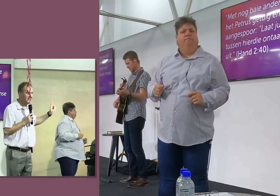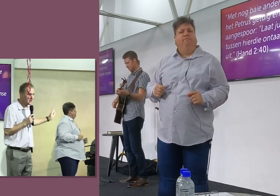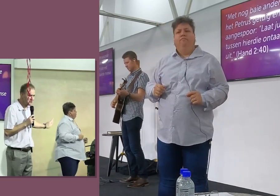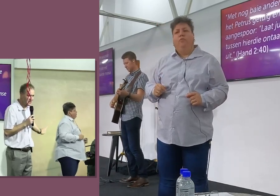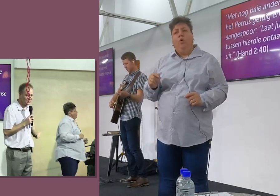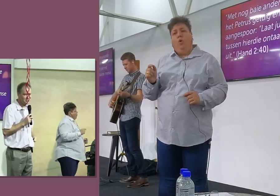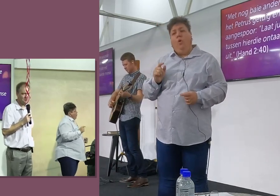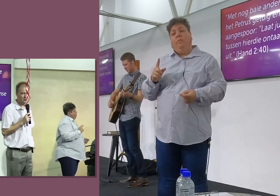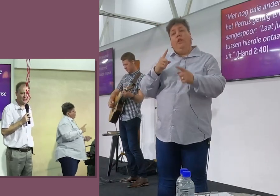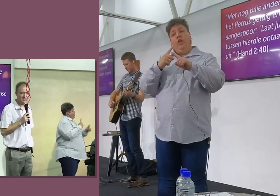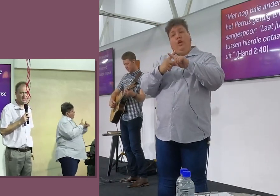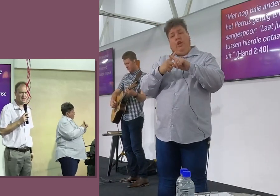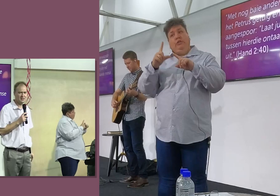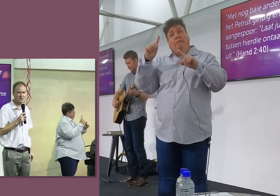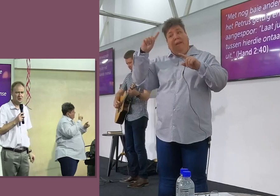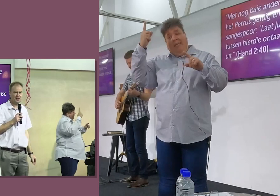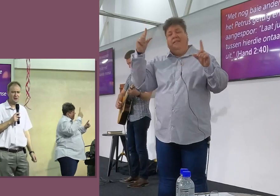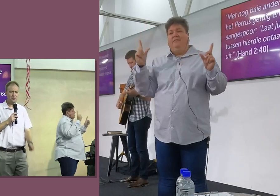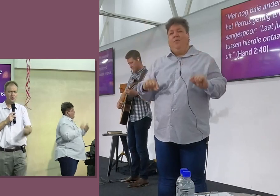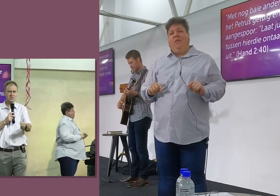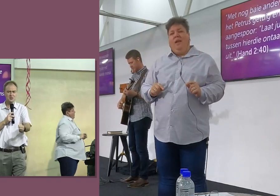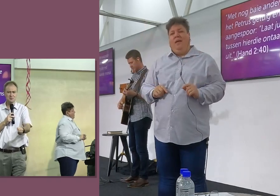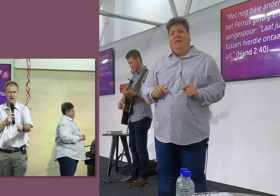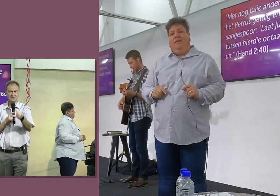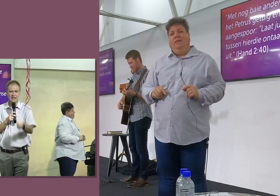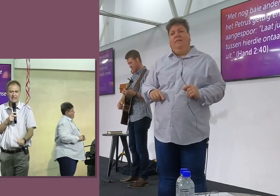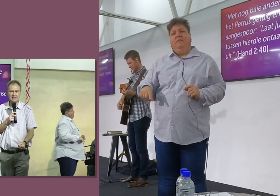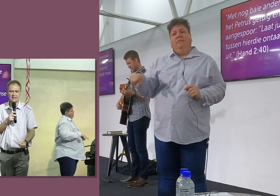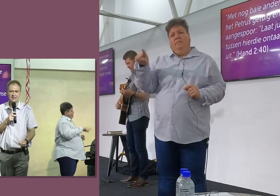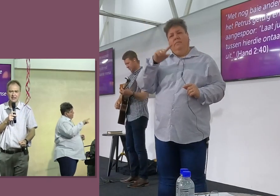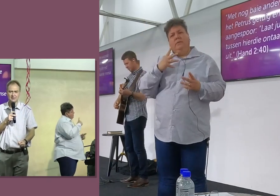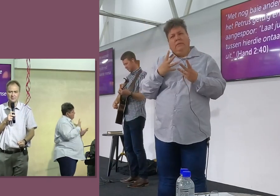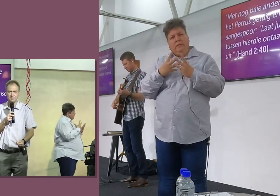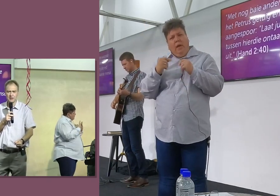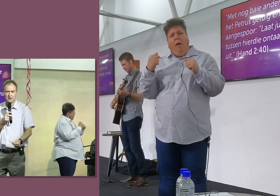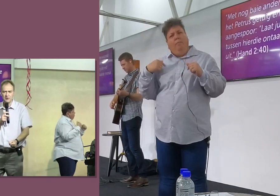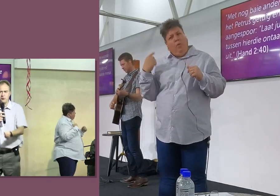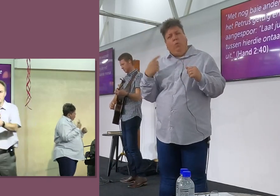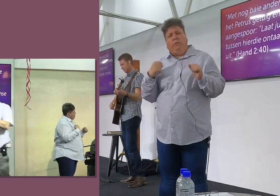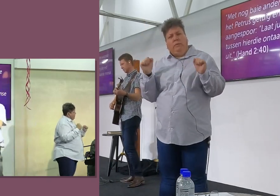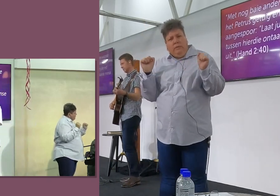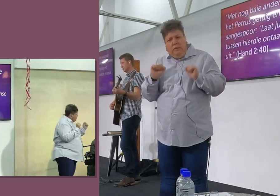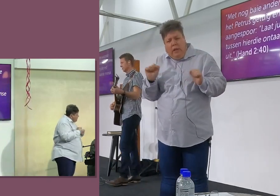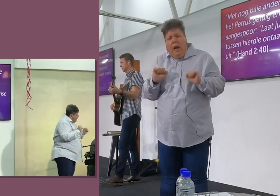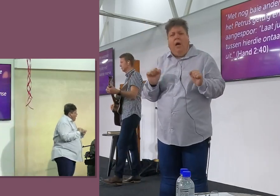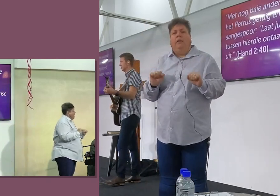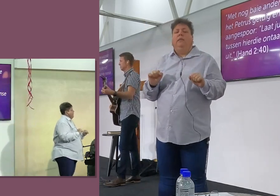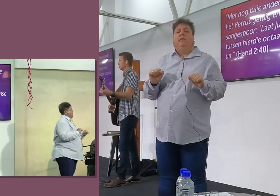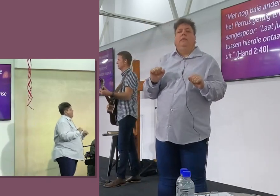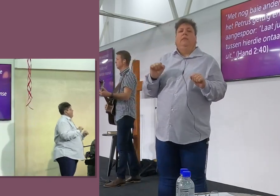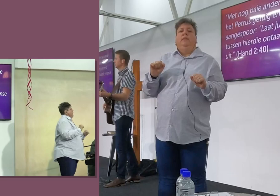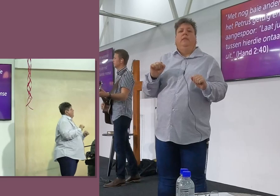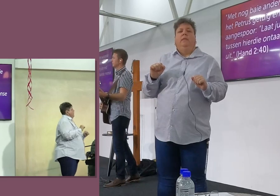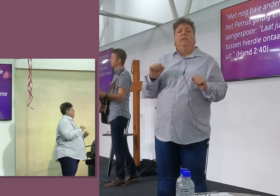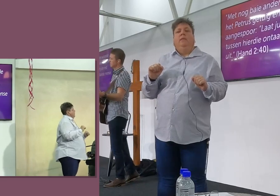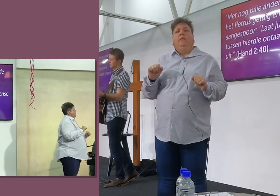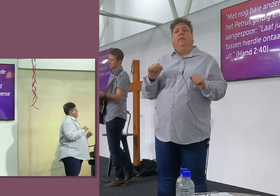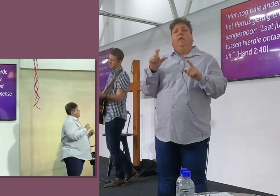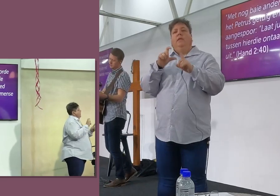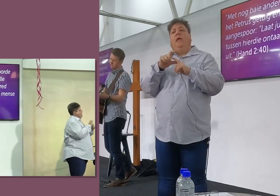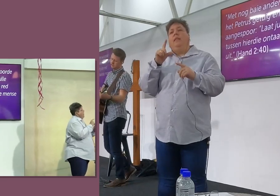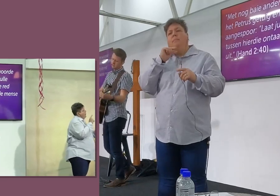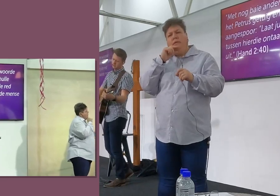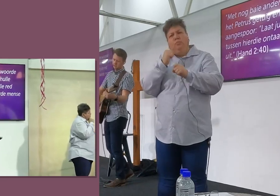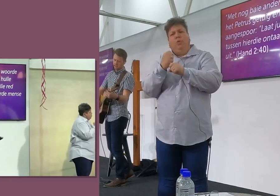maar omdat die kruis van Jesus so wonderlik is. Wil jy nie veroogend saamd met dringendheid te hee? Wil jy veroogend saamd met dringendheid te hee wat